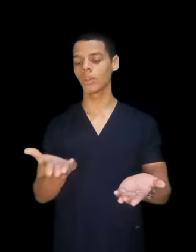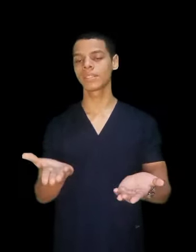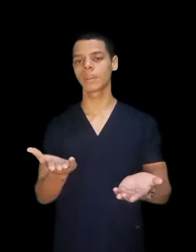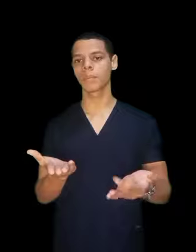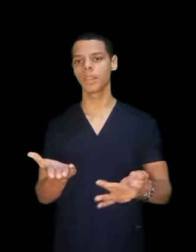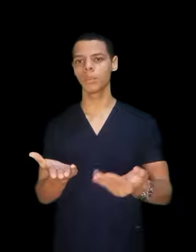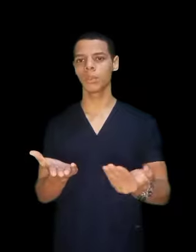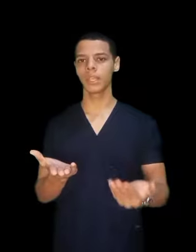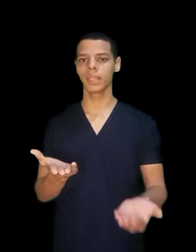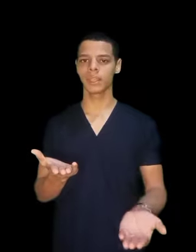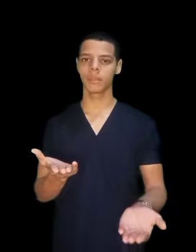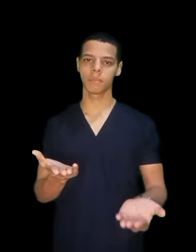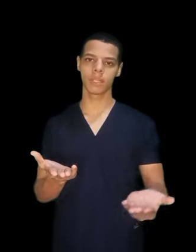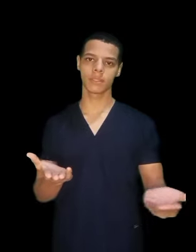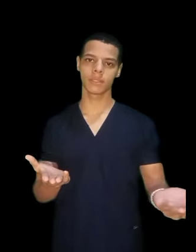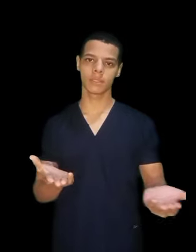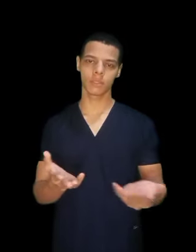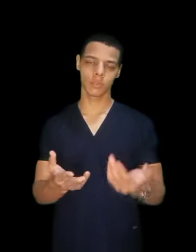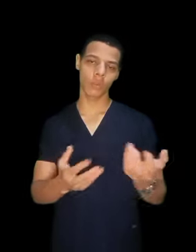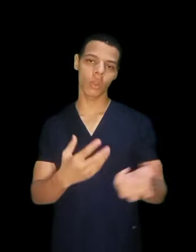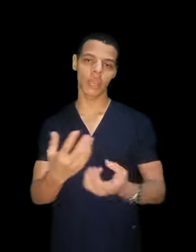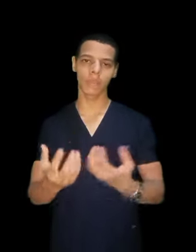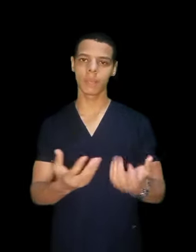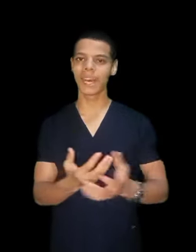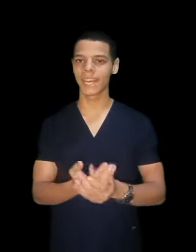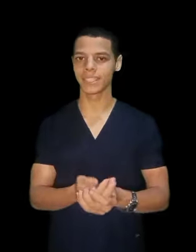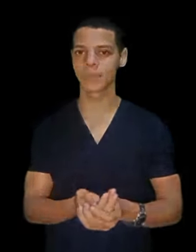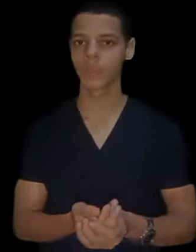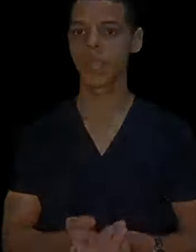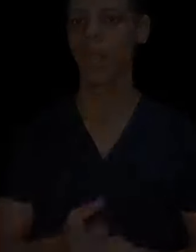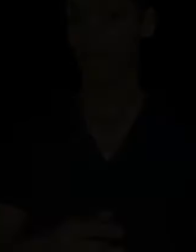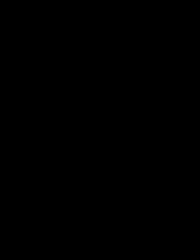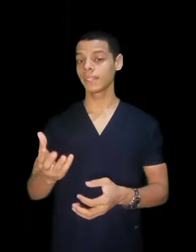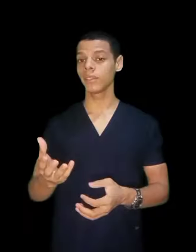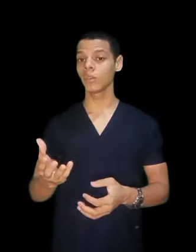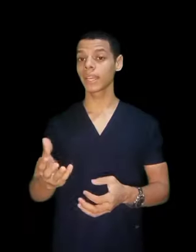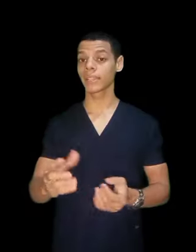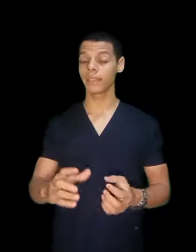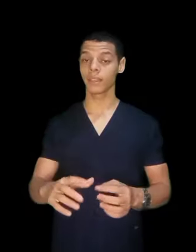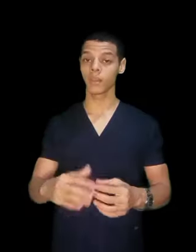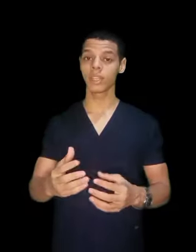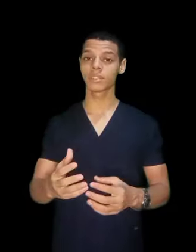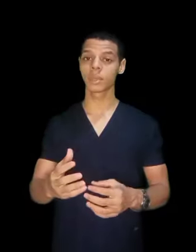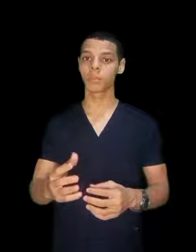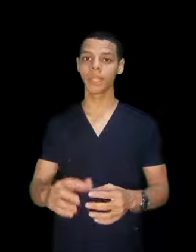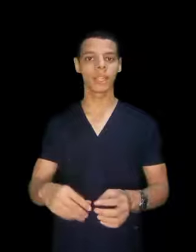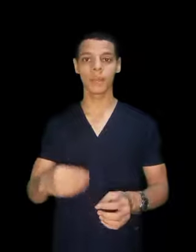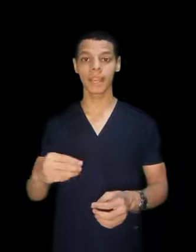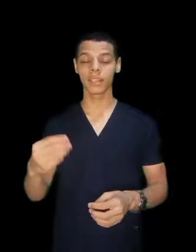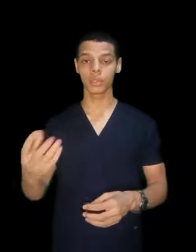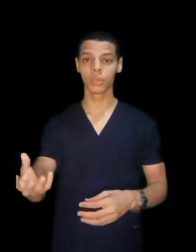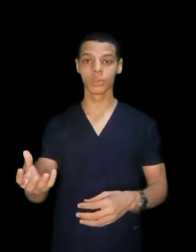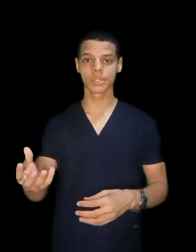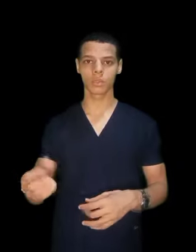لكلية التمريد وفوقك من المعهد حادي ثاني يقولك ان كليت التمريد ده بكالوريوس